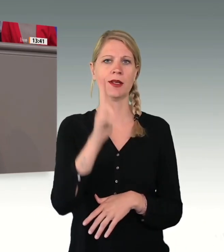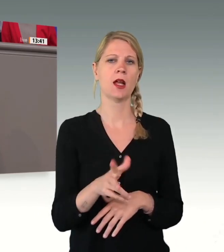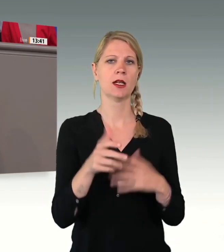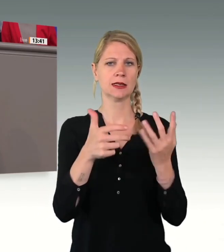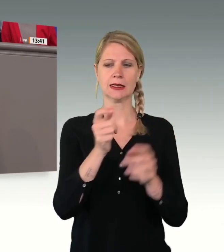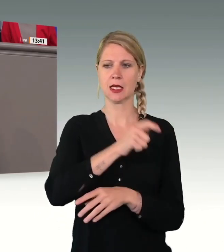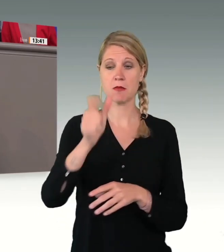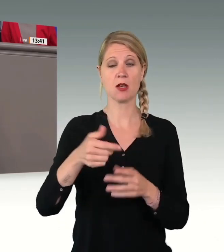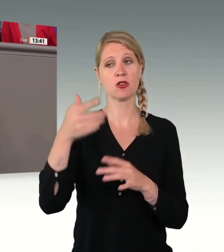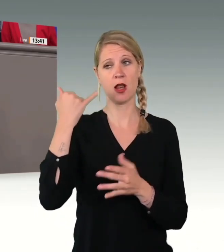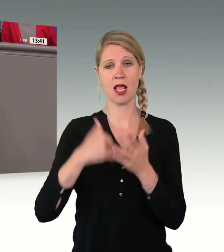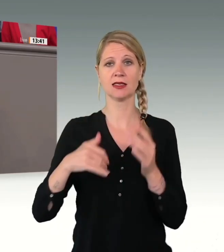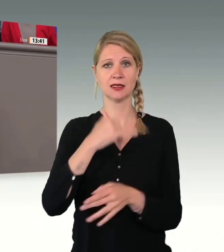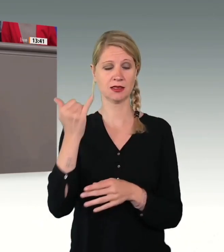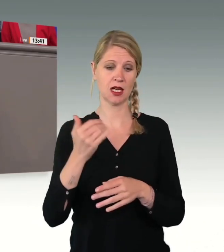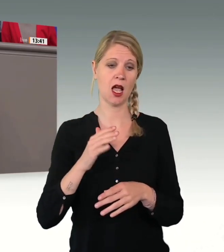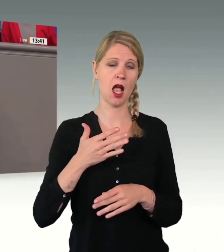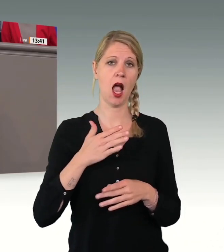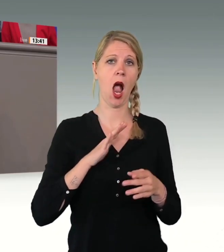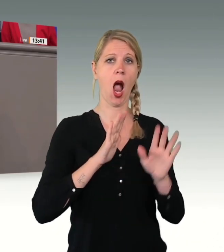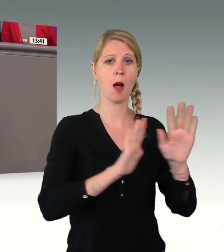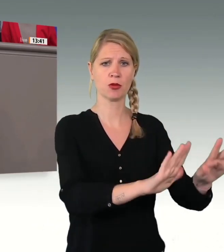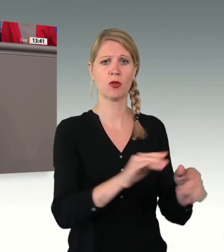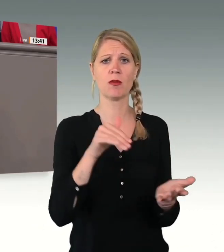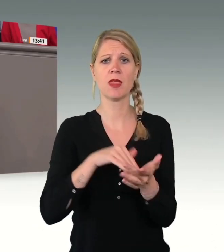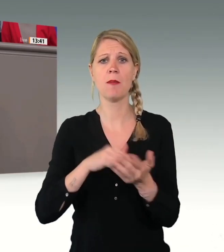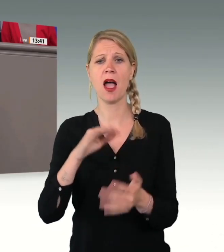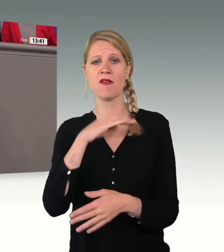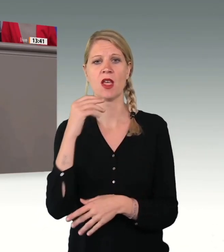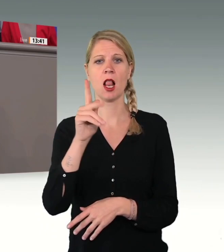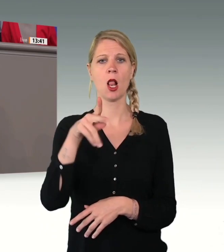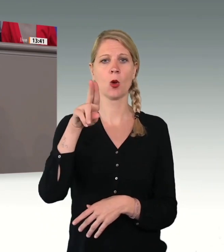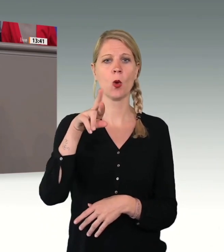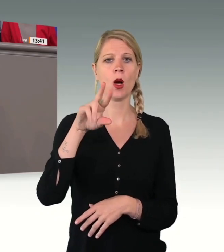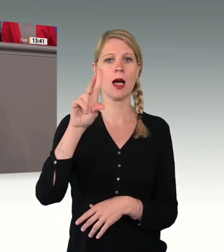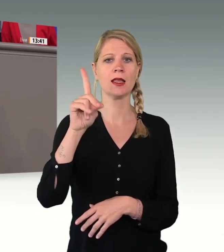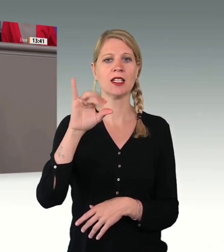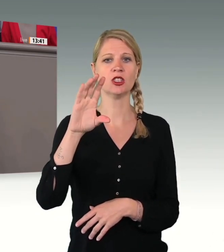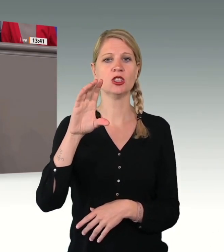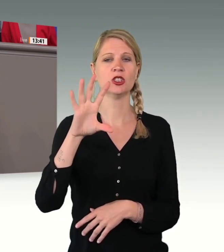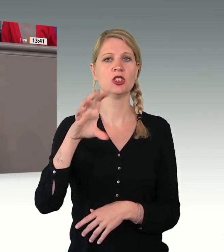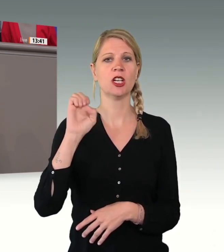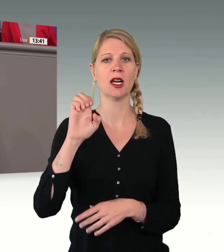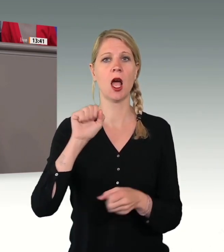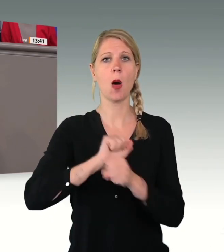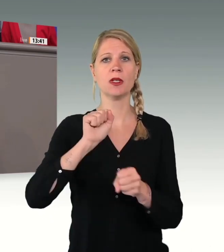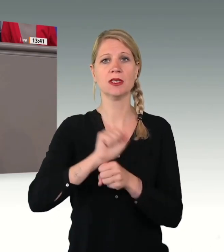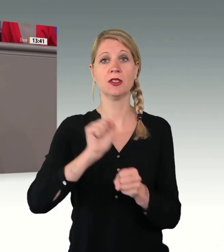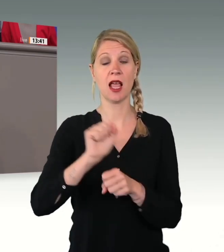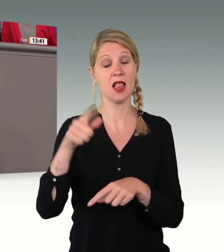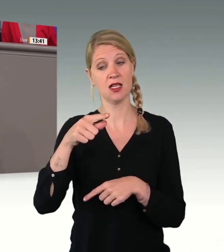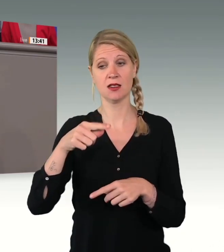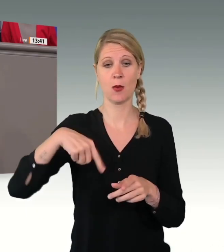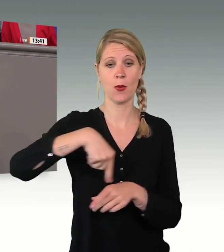Darunter sind viele linke und kurdische Oppositionelle, denen in der Türkei massive Verfolgung droht. Das ist besonders perfide vor dem